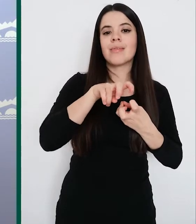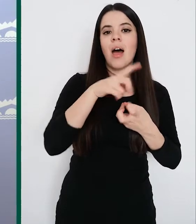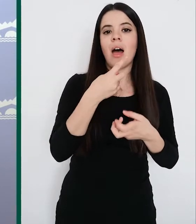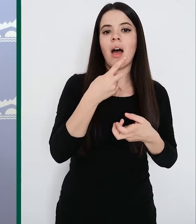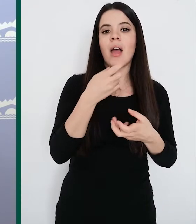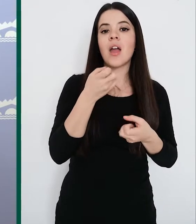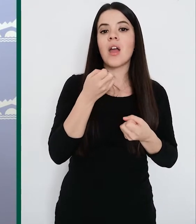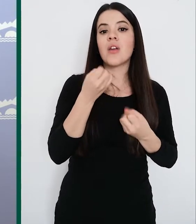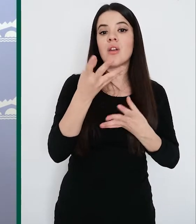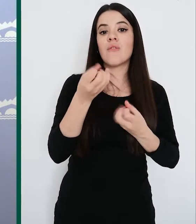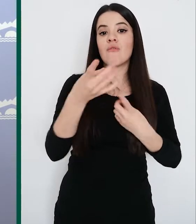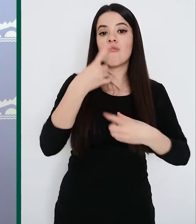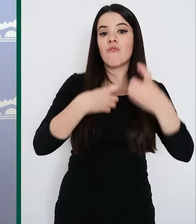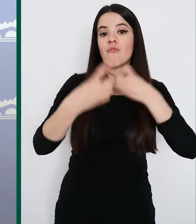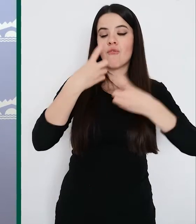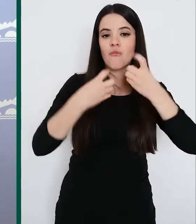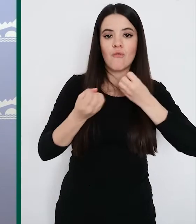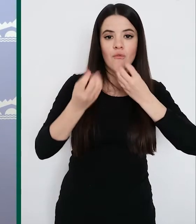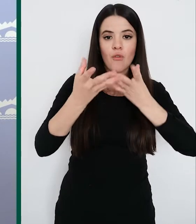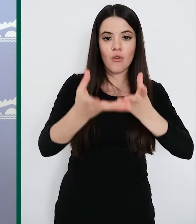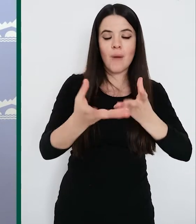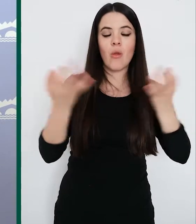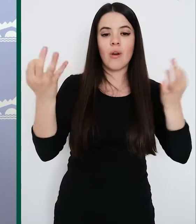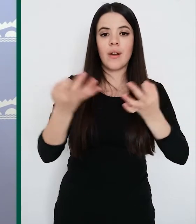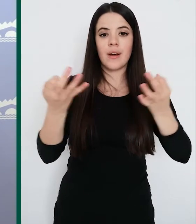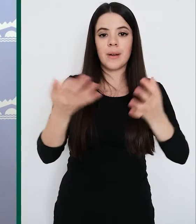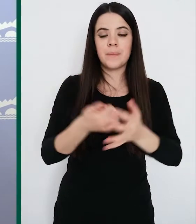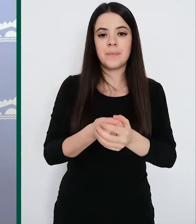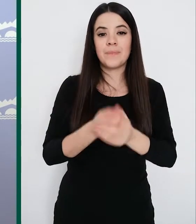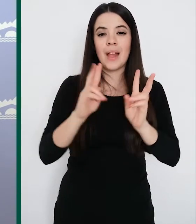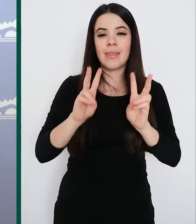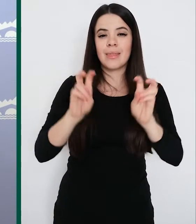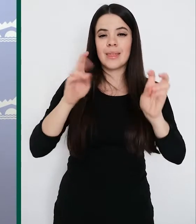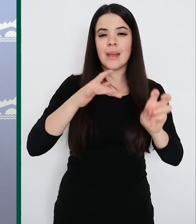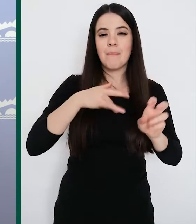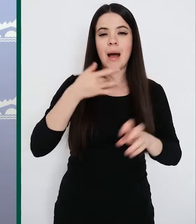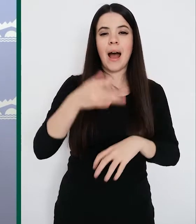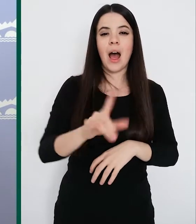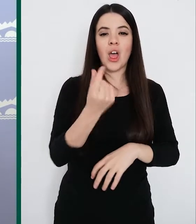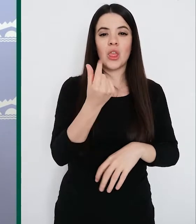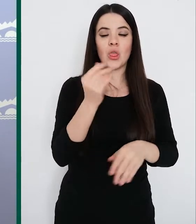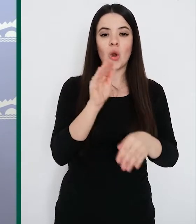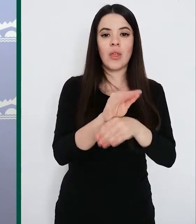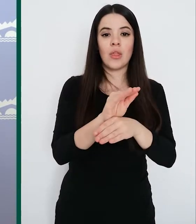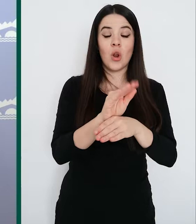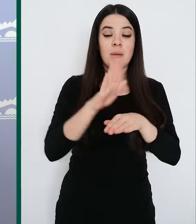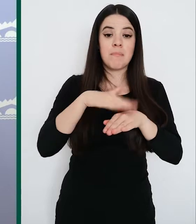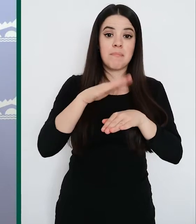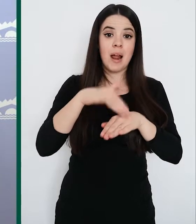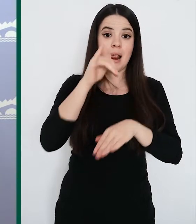informado al Gobierno de La Rioja de las donaciones realizadas a favor de la comunidad autónoma con motivo